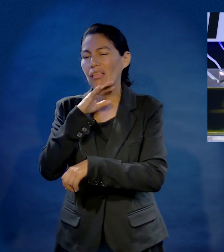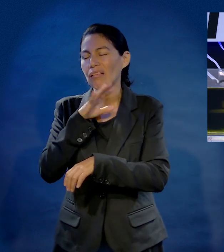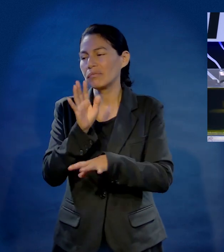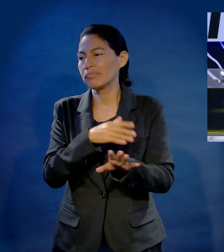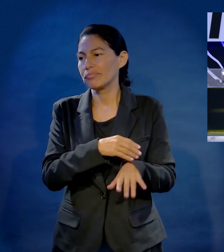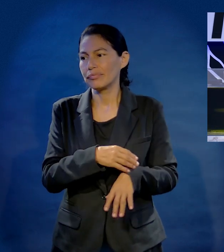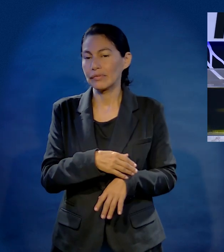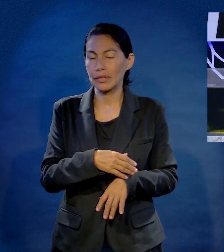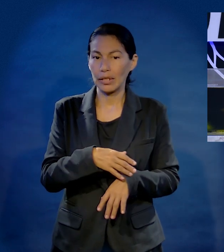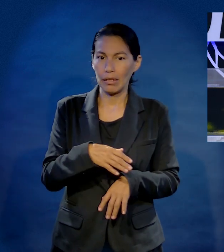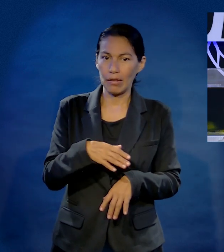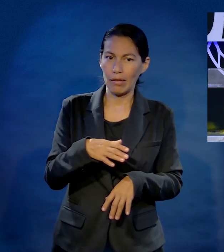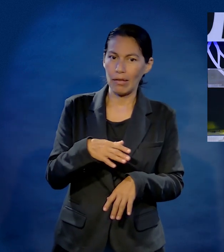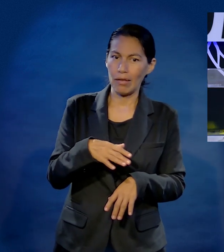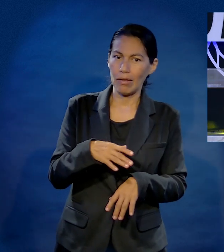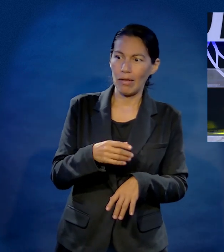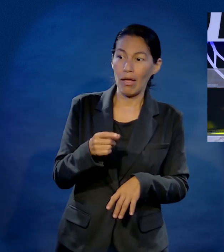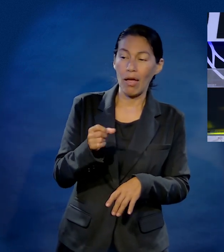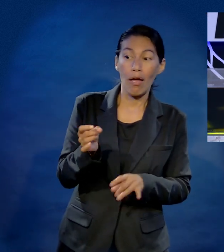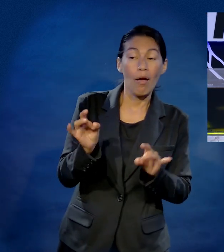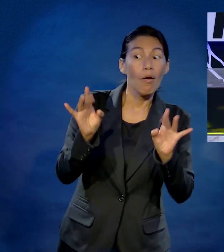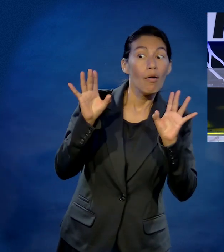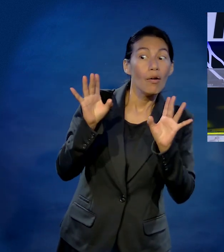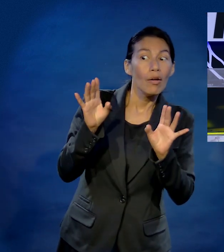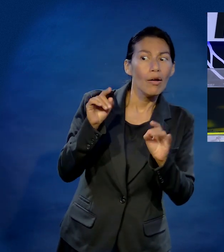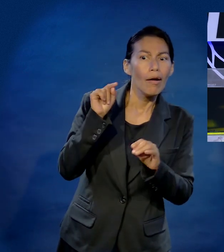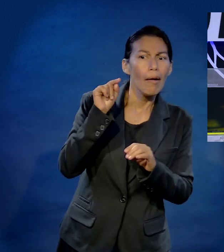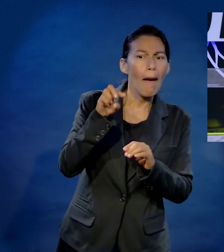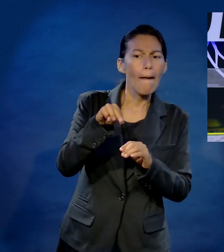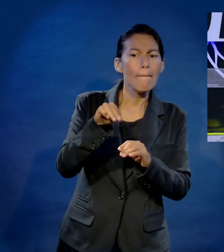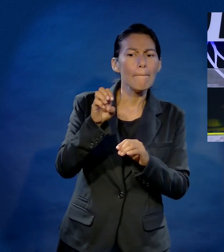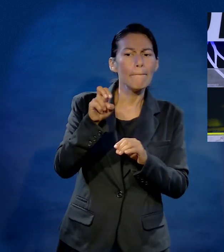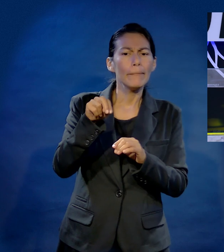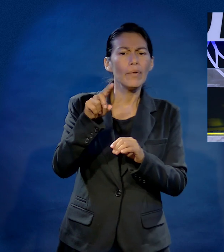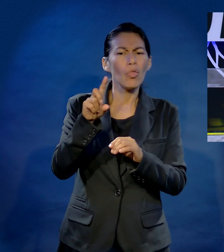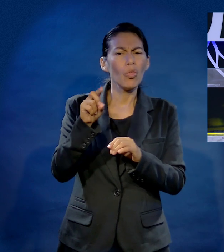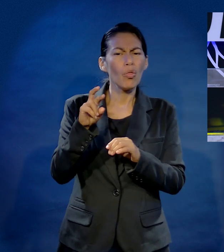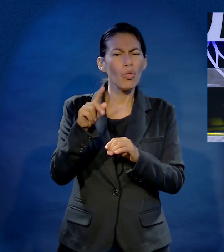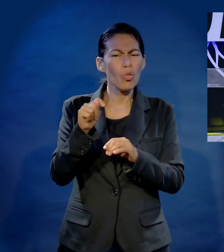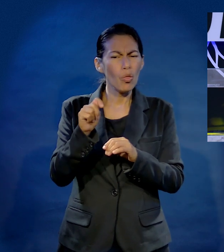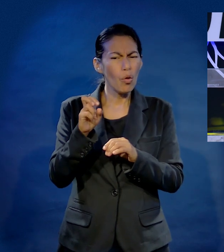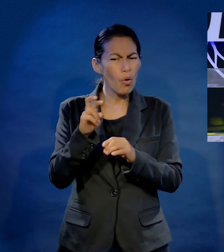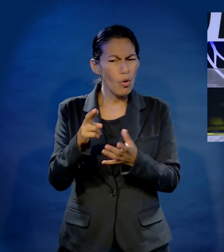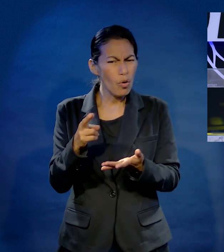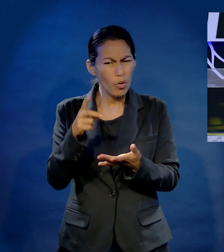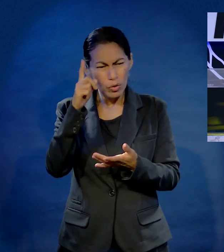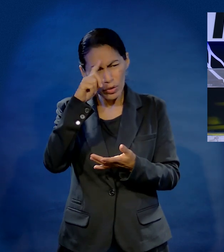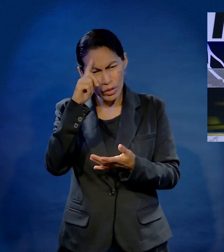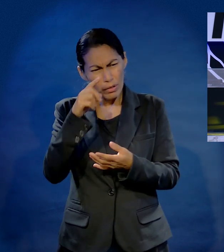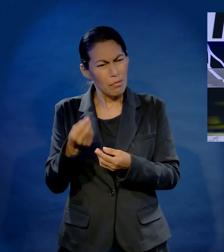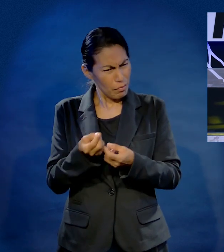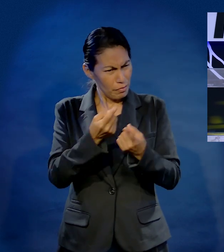mis amigos me hacía caso. Y entonces me dice uno, pues, ve con tu mentor. Y entonces dije, pues, sí, pues, voy con el mentor.